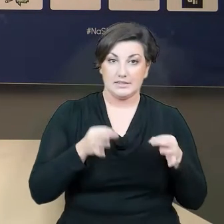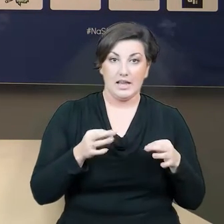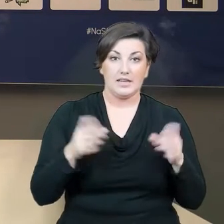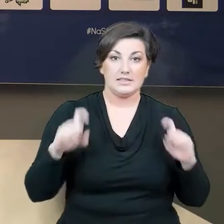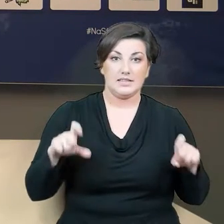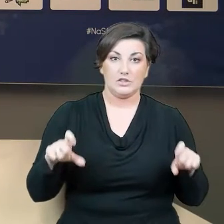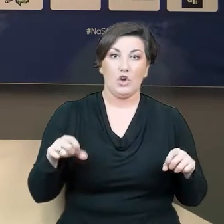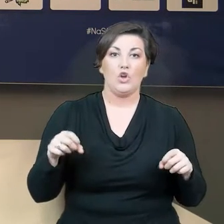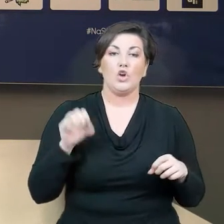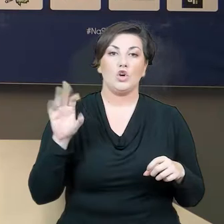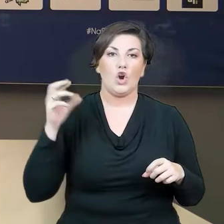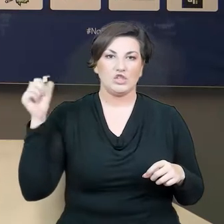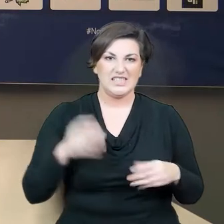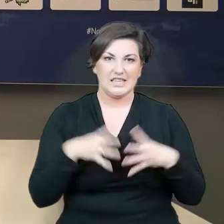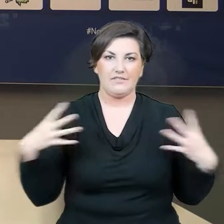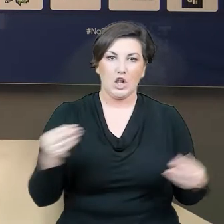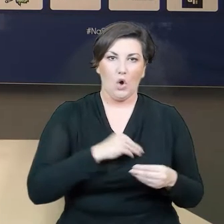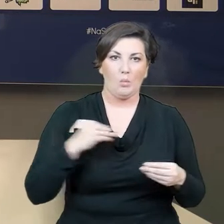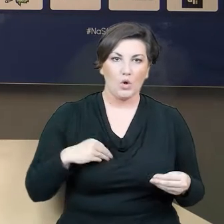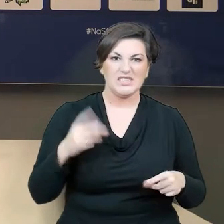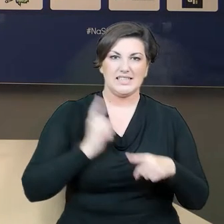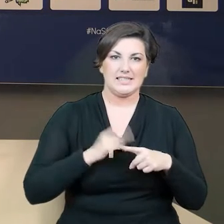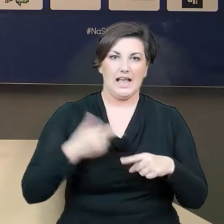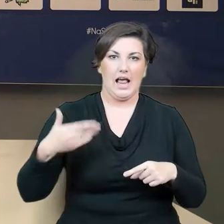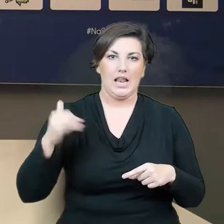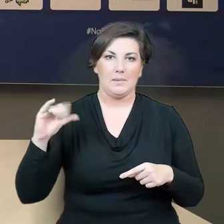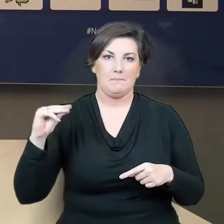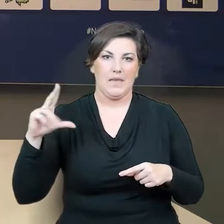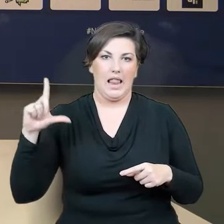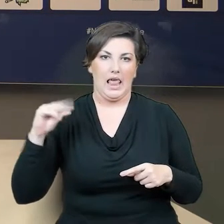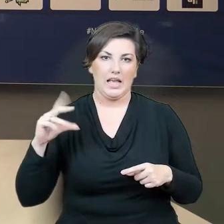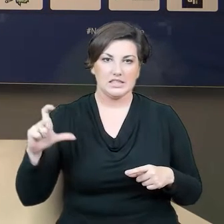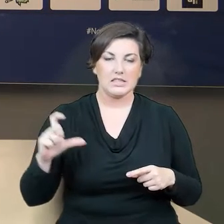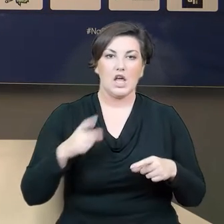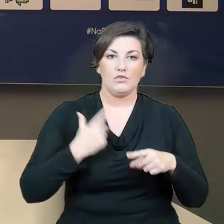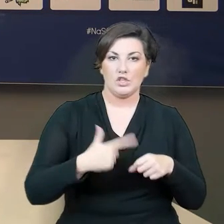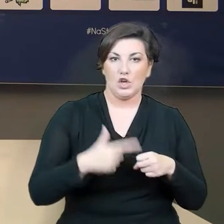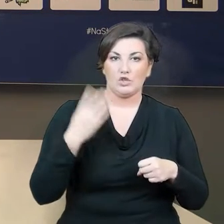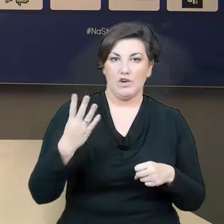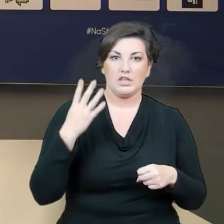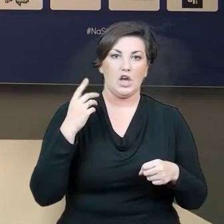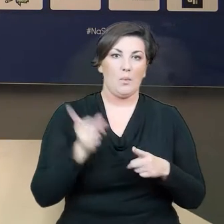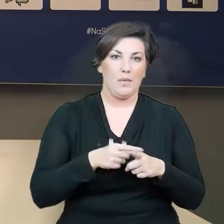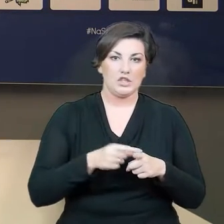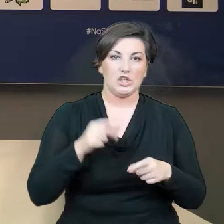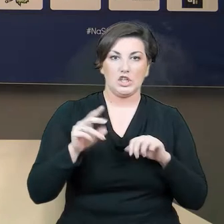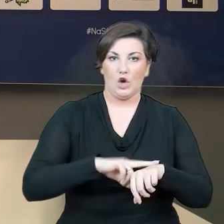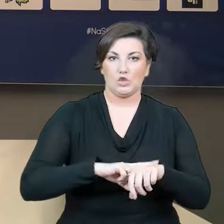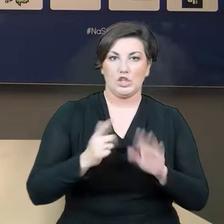Grodzisku Wielkopolskim zmierzymy się ze Stalą Mielec w niedzielę 24 października o godzinie 17.30. Odczytam teraz